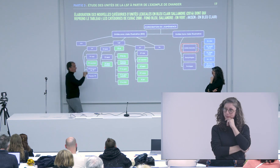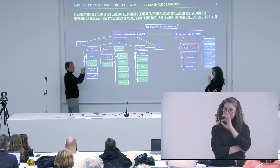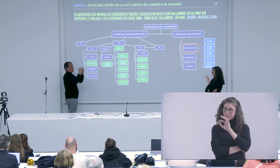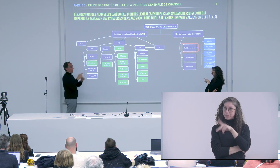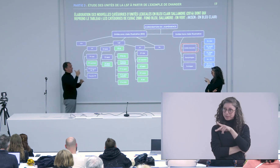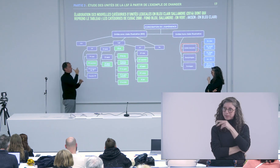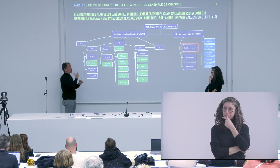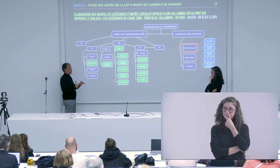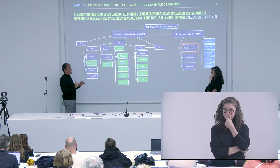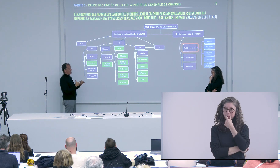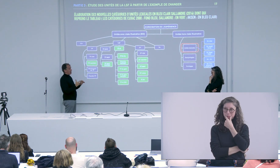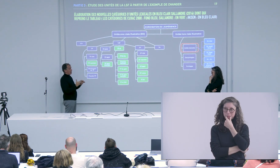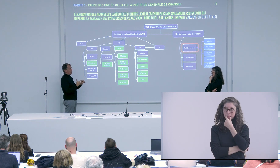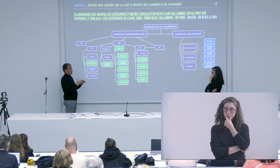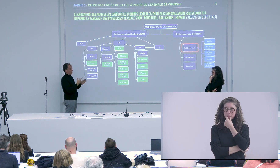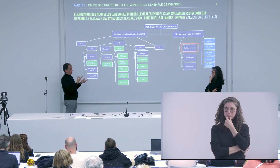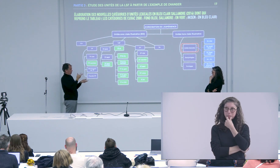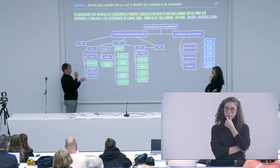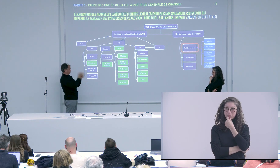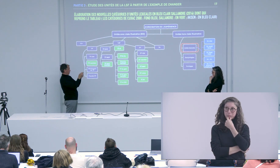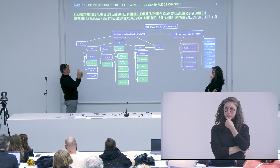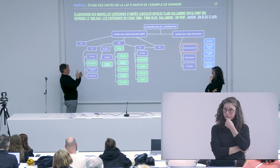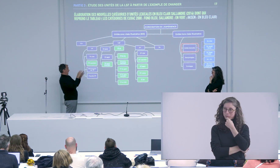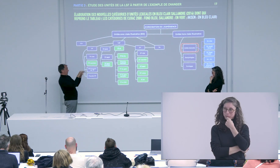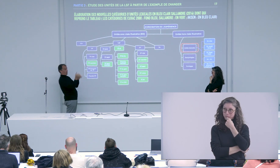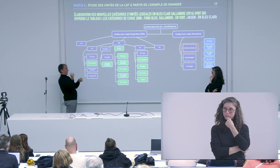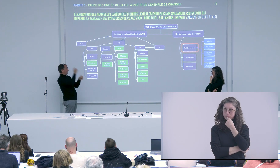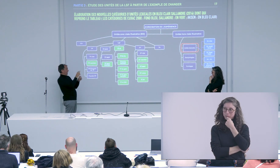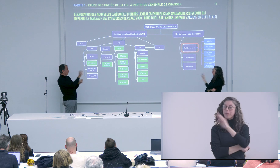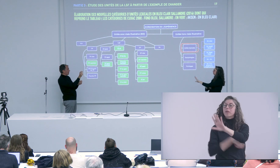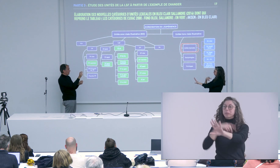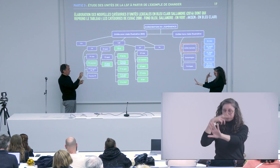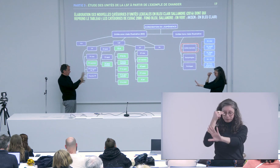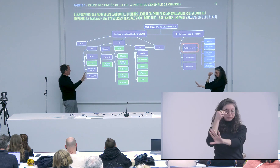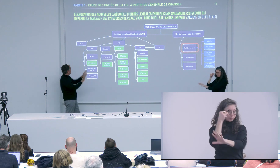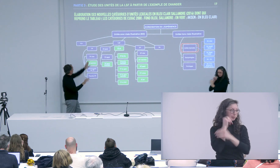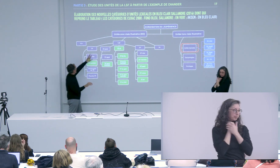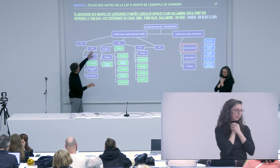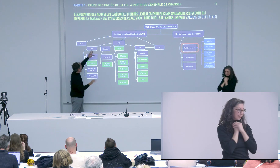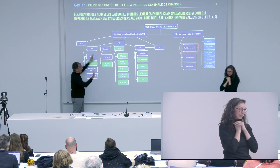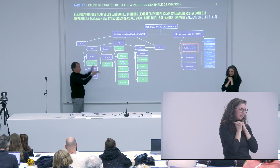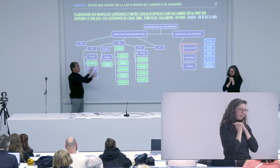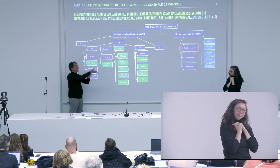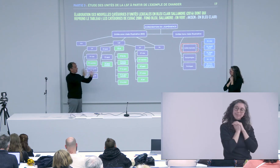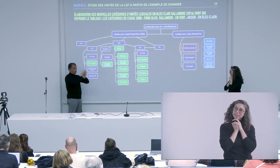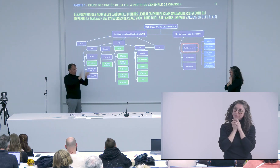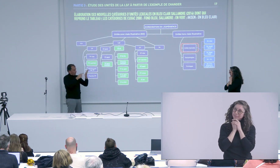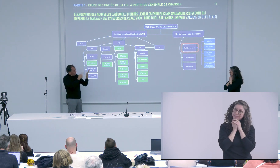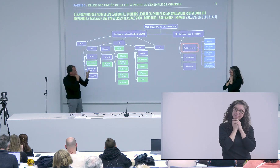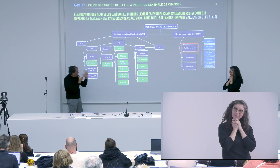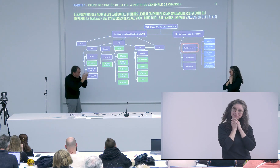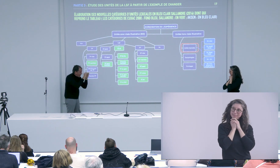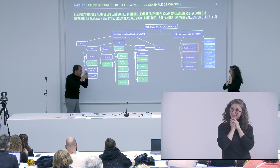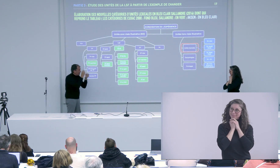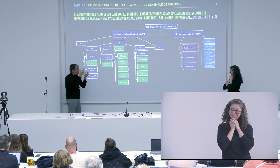de la terminologie là on parle de transfert de personnes on ne pas comment c'est fait c'est le nom qu'on a donné et on ne dit pas comment il est